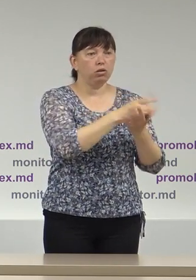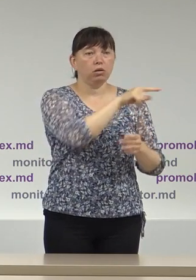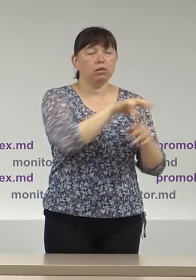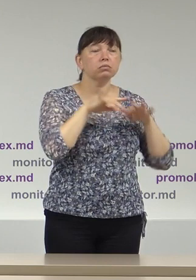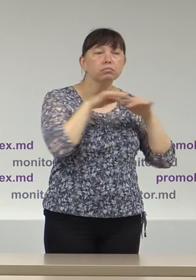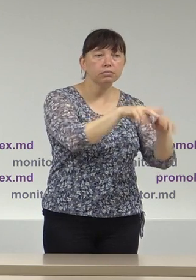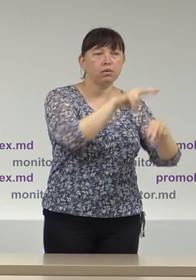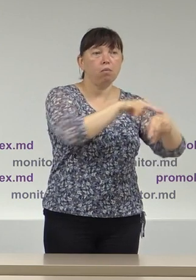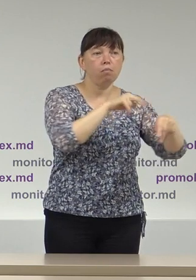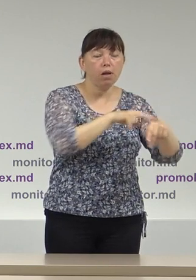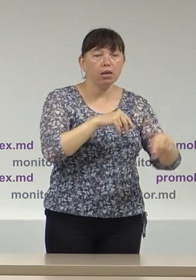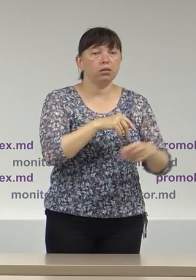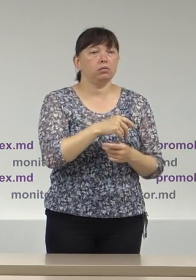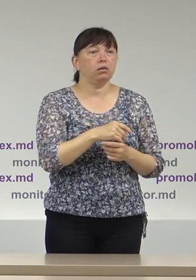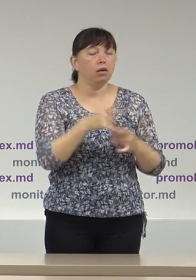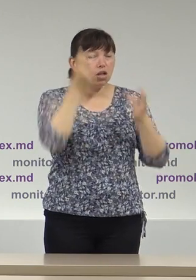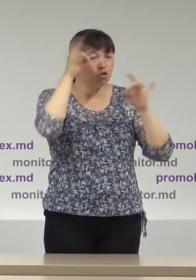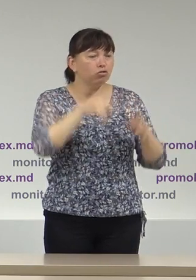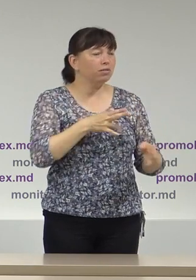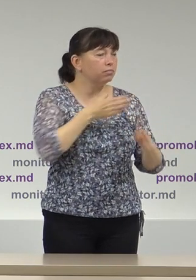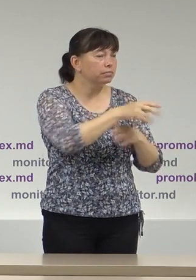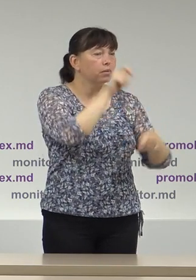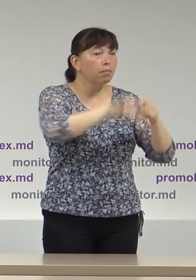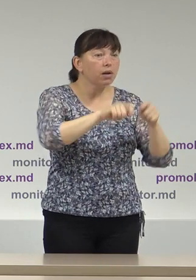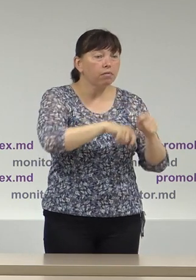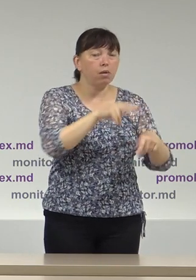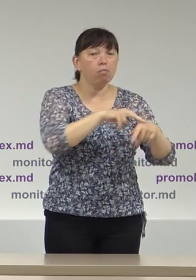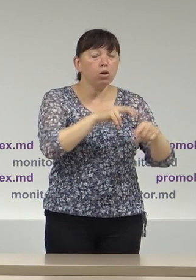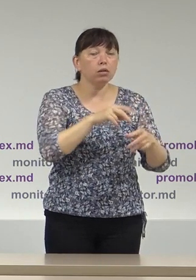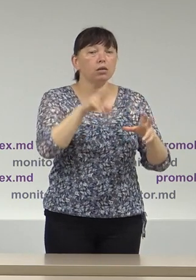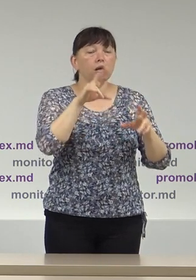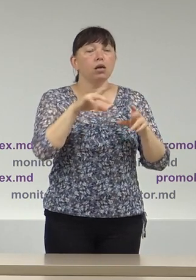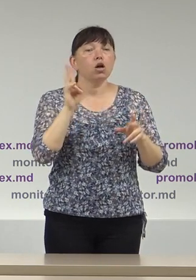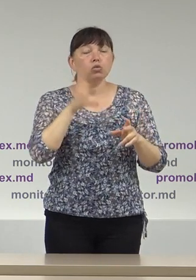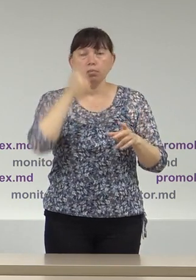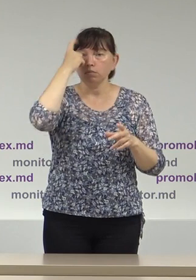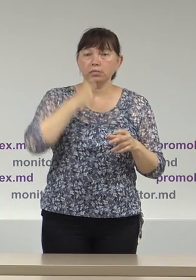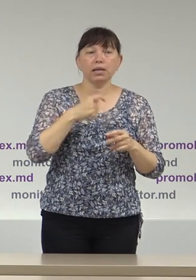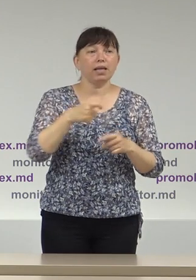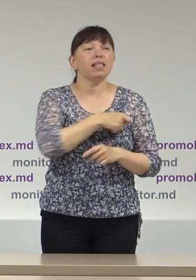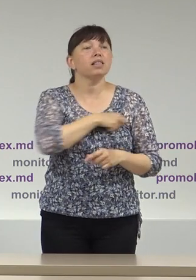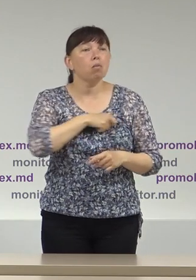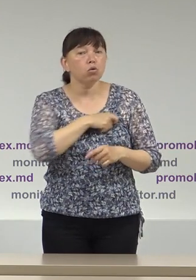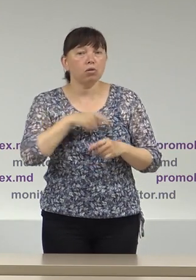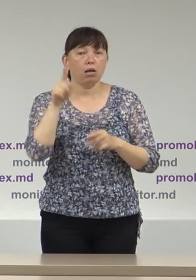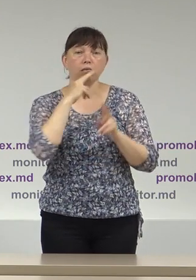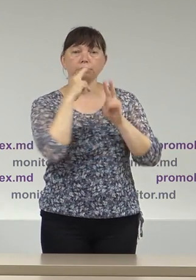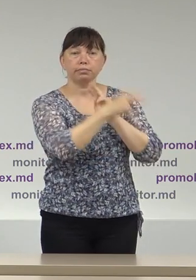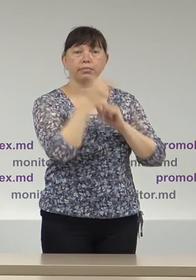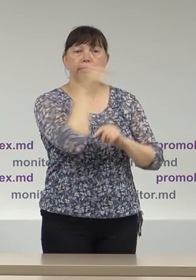a unor controle inopinate inclusiv la interpelările unor deputați concurenți electorali